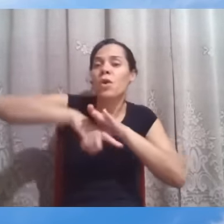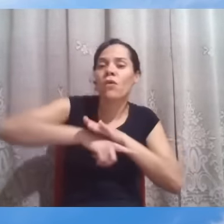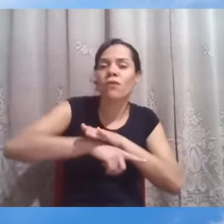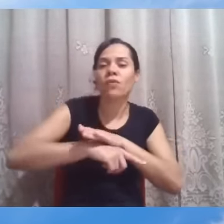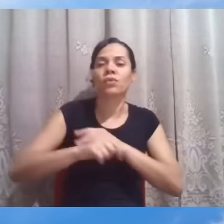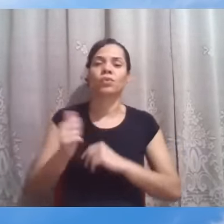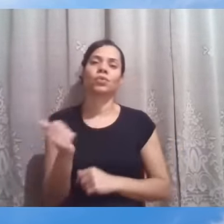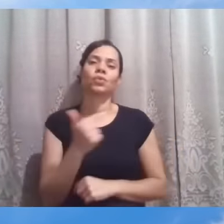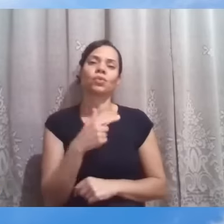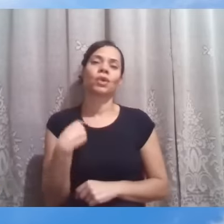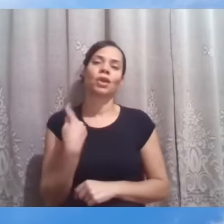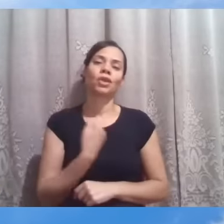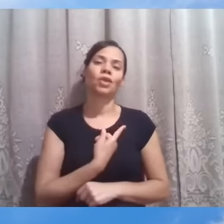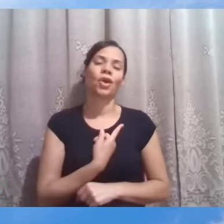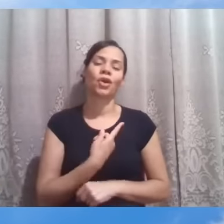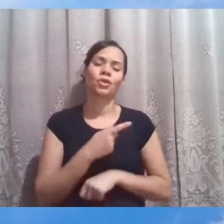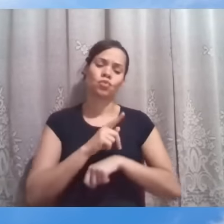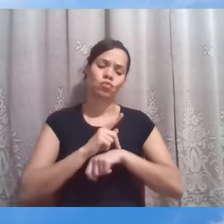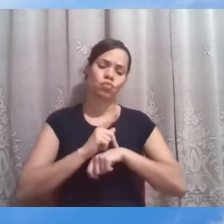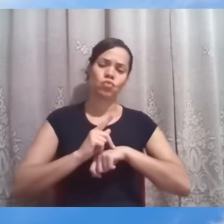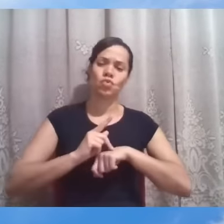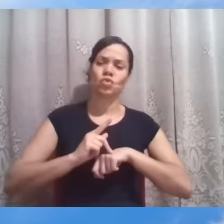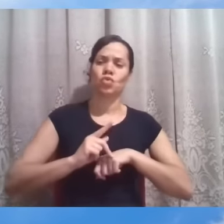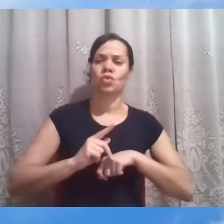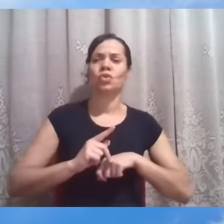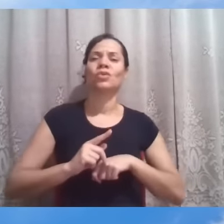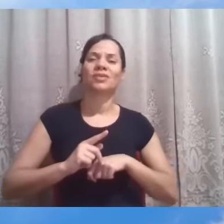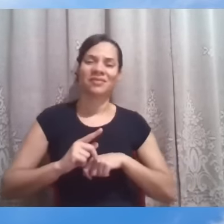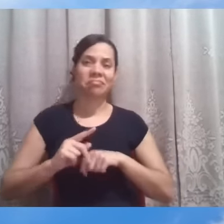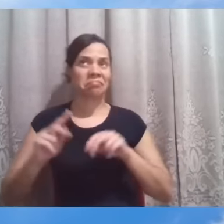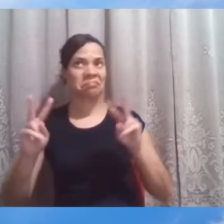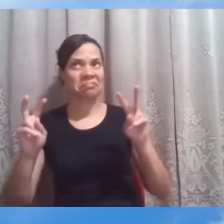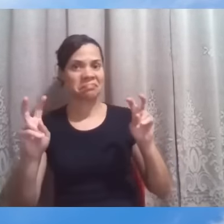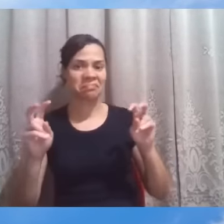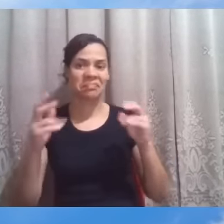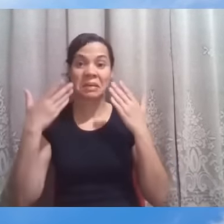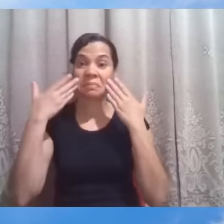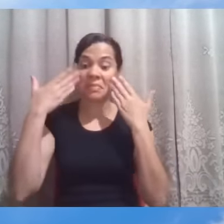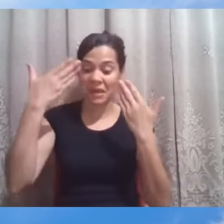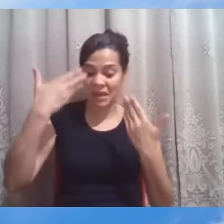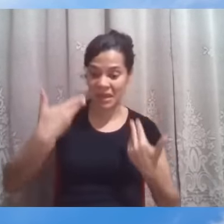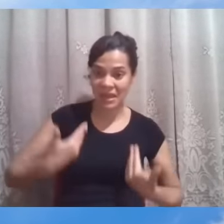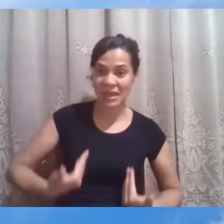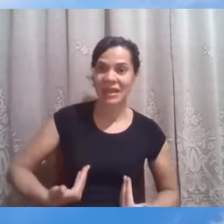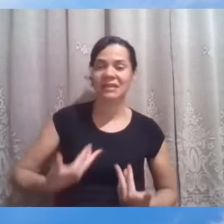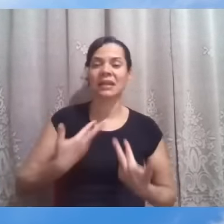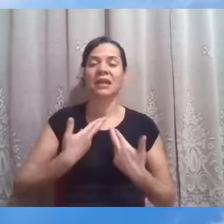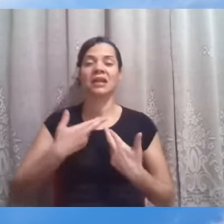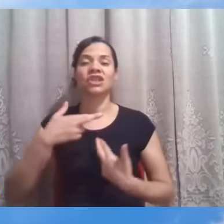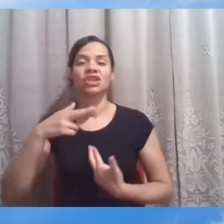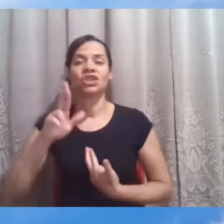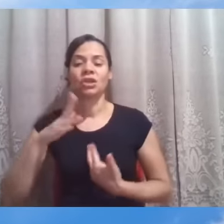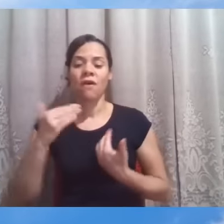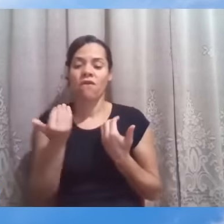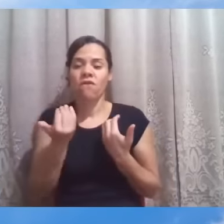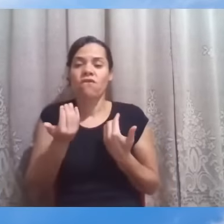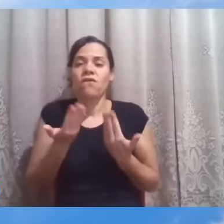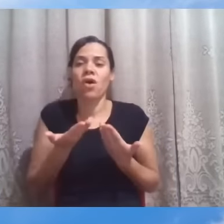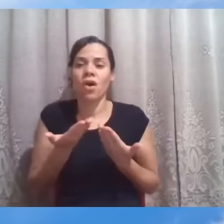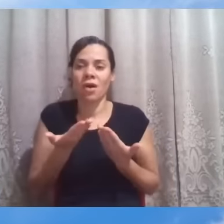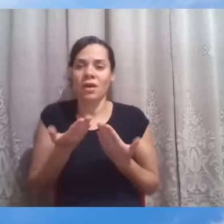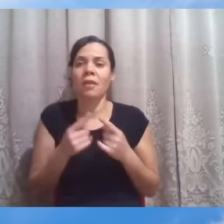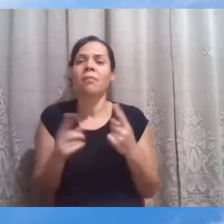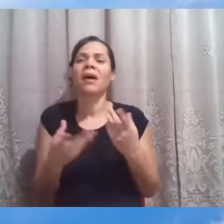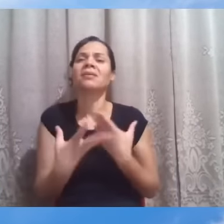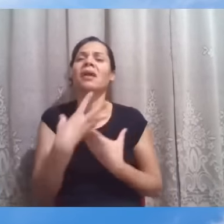os que temos permanecidos puros, entre aspas, na aparência, na religiosidade exterior, mas por